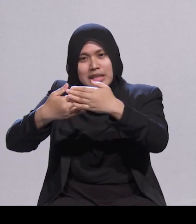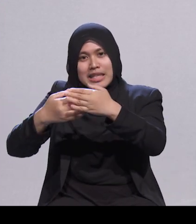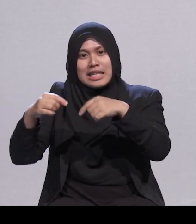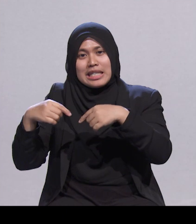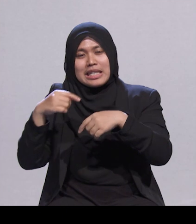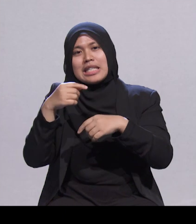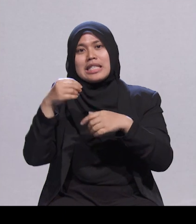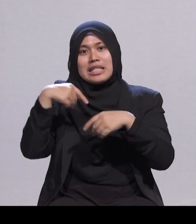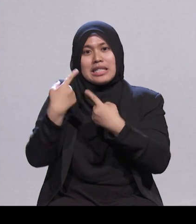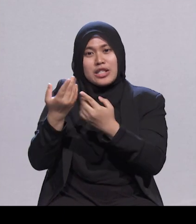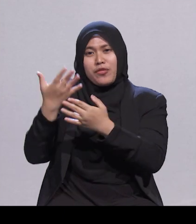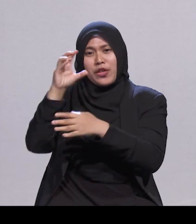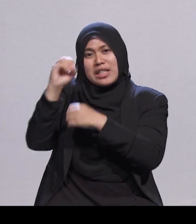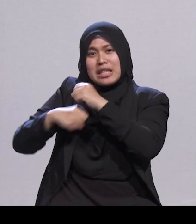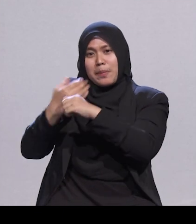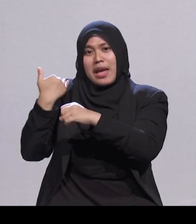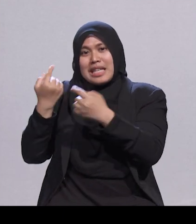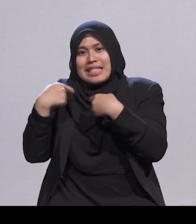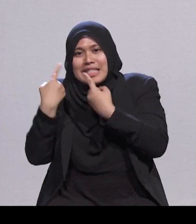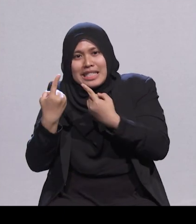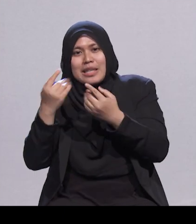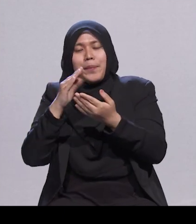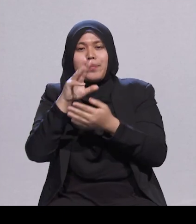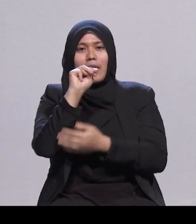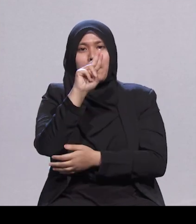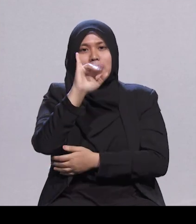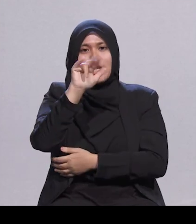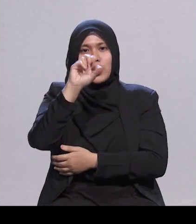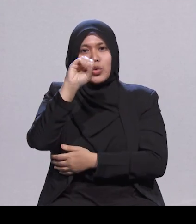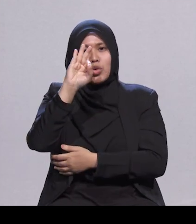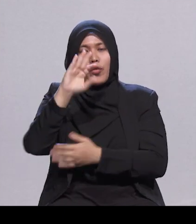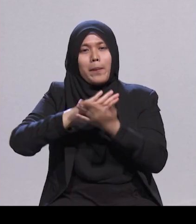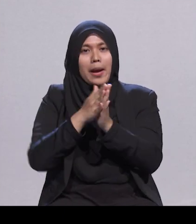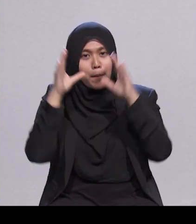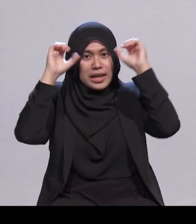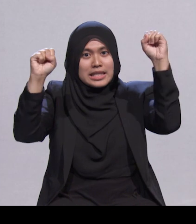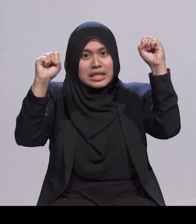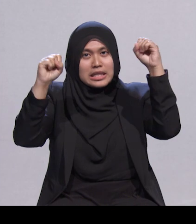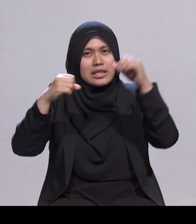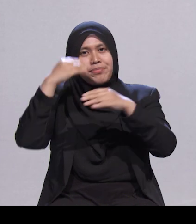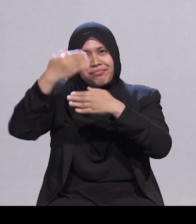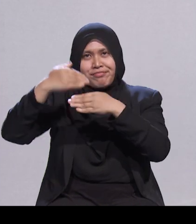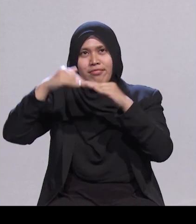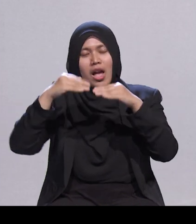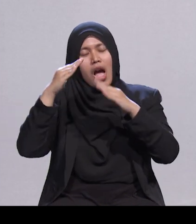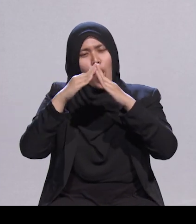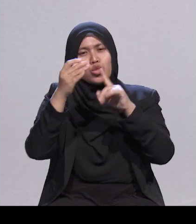Tahun demi tahun, pendapatan keluarga meningkat dengan kukuh, lebih ramai berpendidikan pos menengah